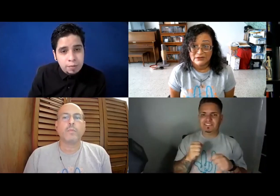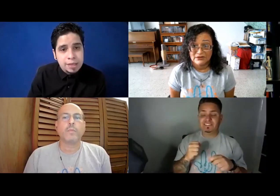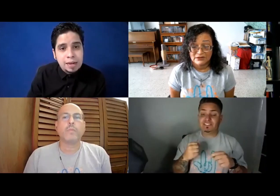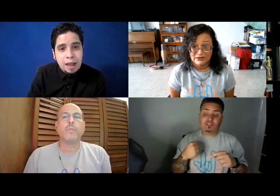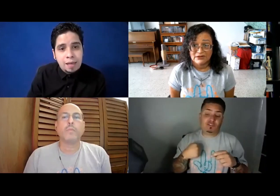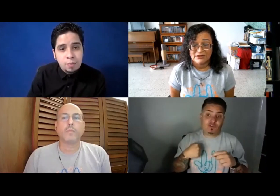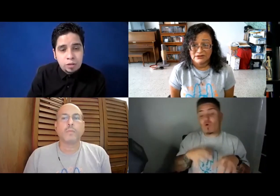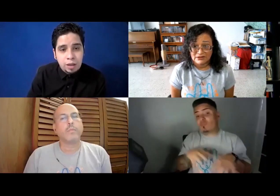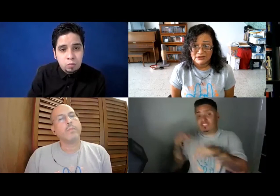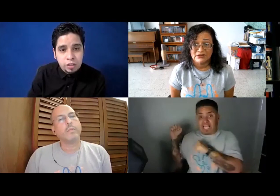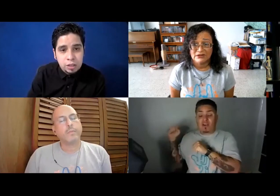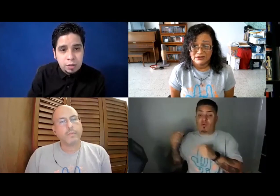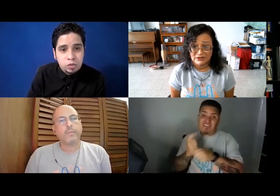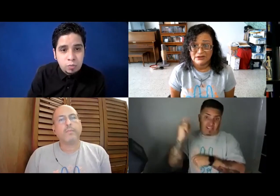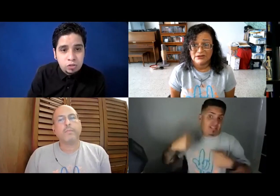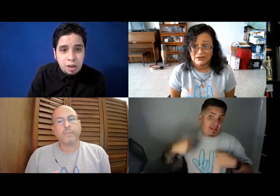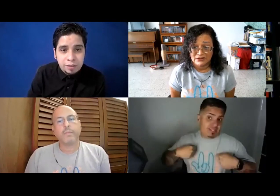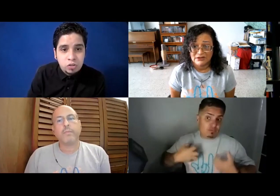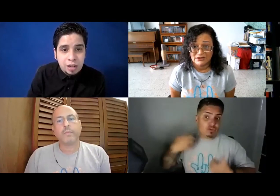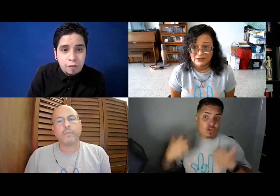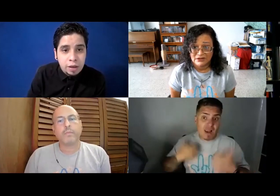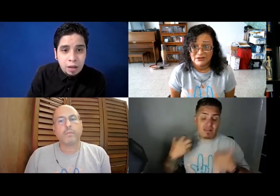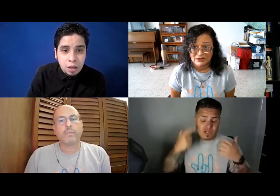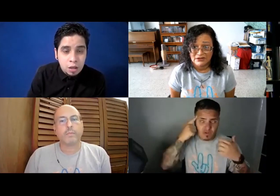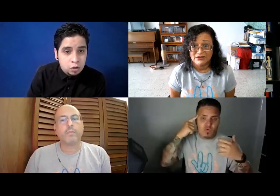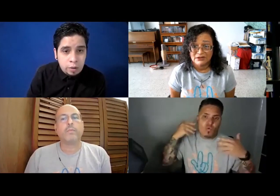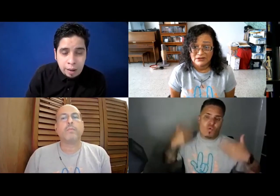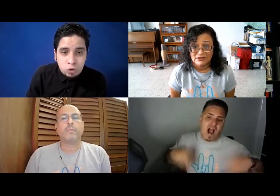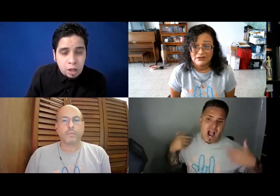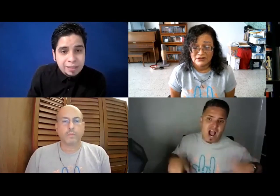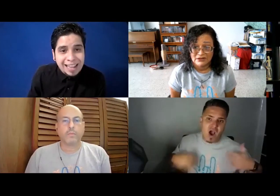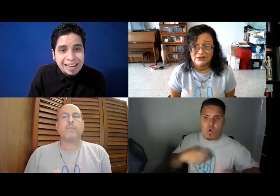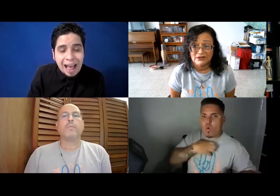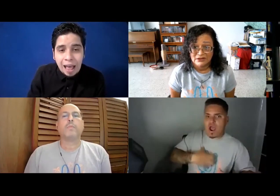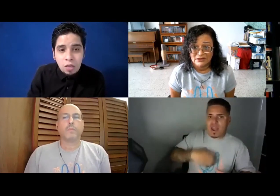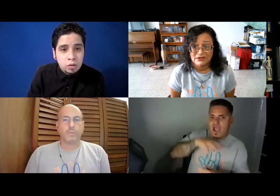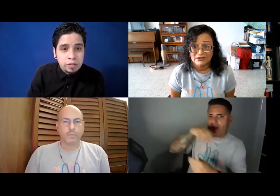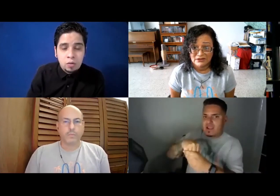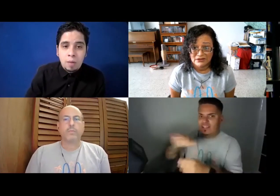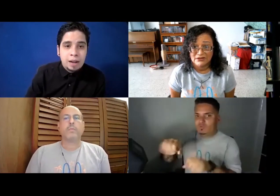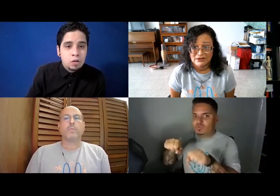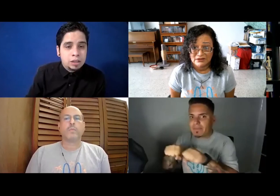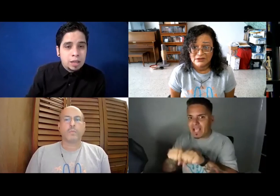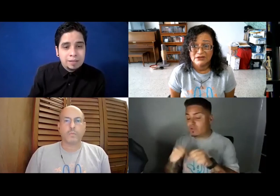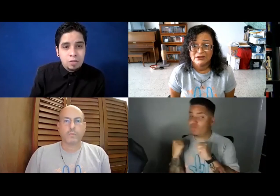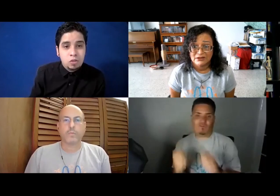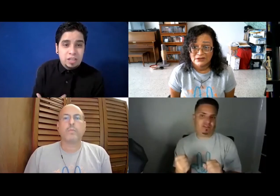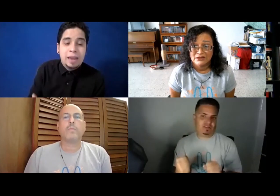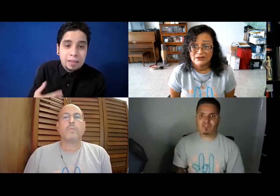vienen cargadas de mucho sentimiento, mucha emoción y a veces uno sale afuera emocionalmente cargado que uno dice, wow, mira lo que está pasando, uno se mete